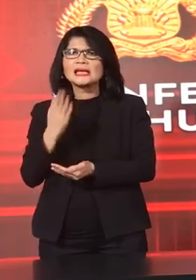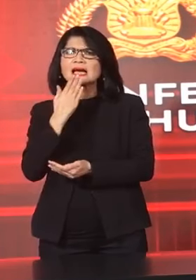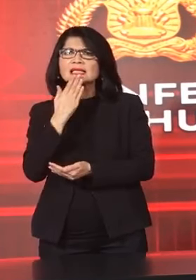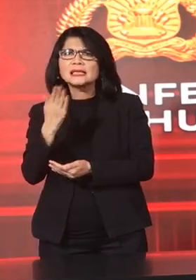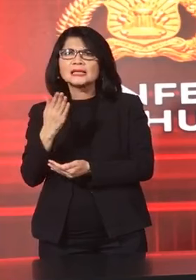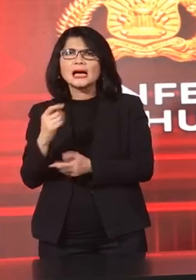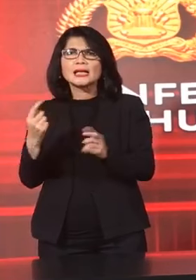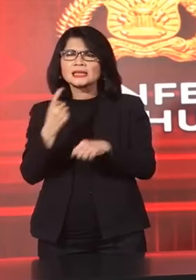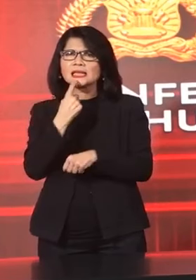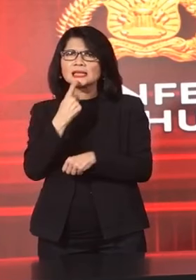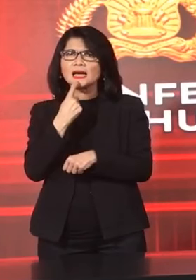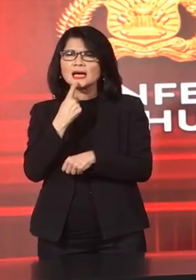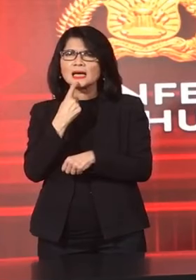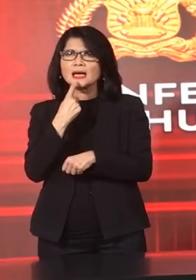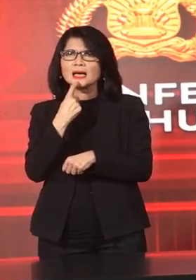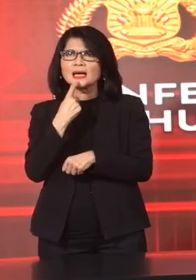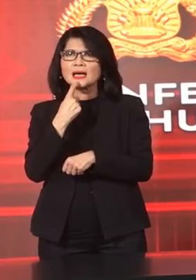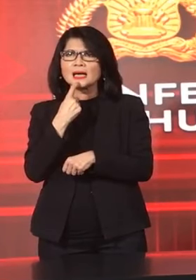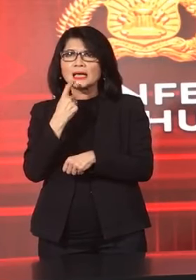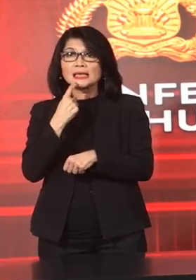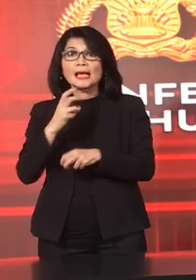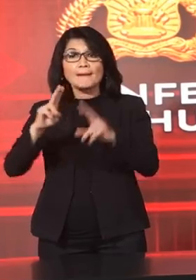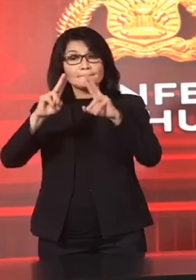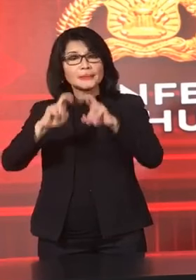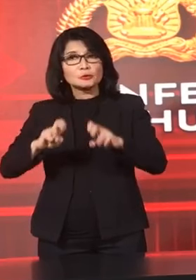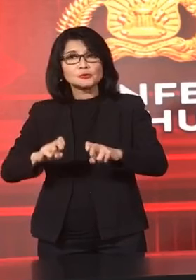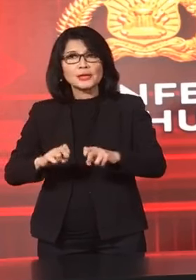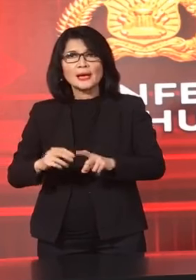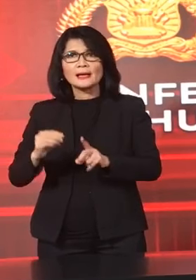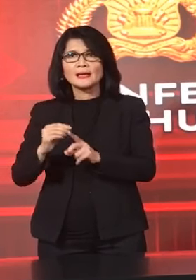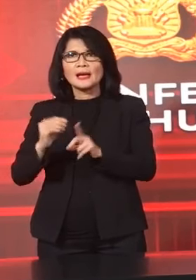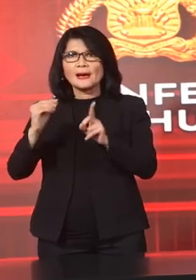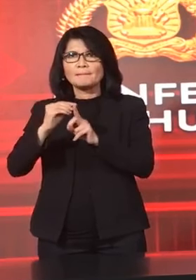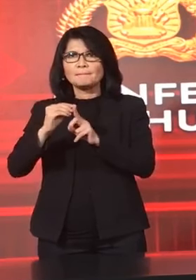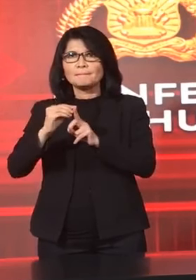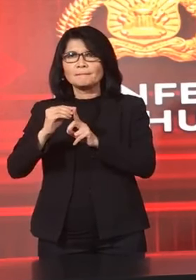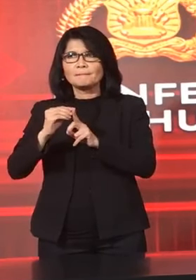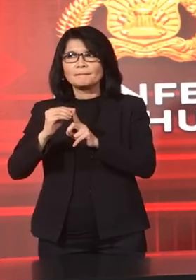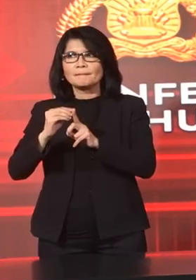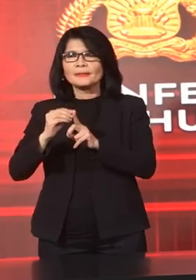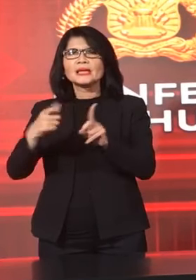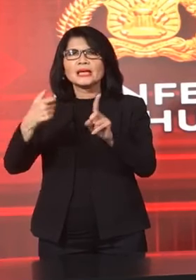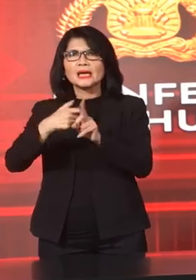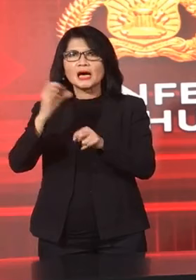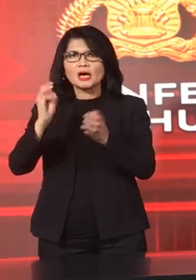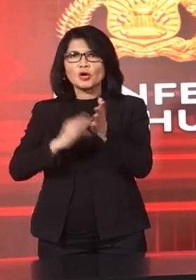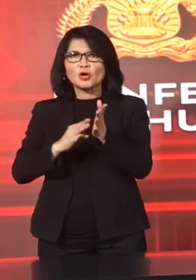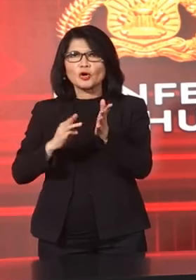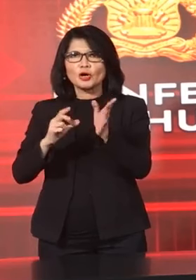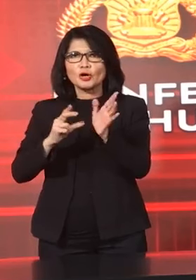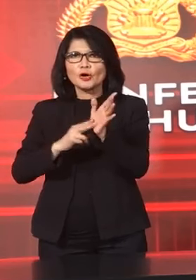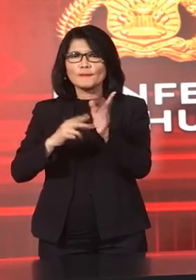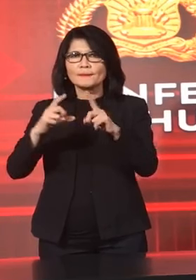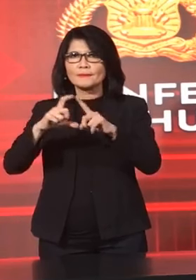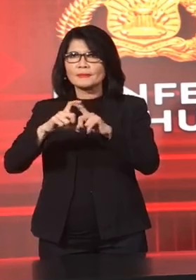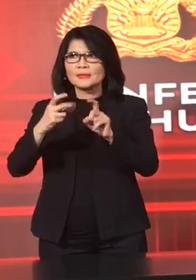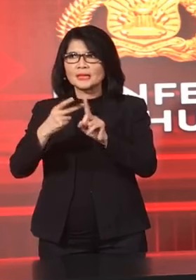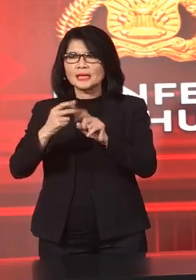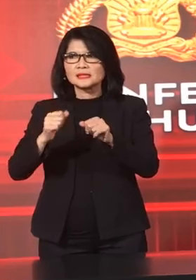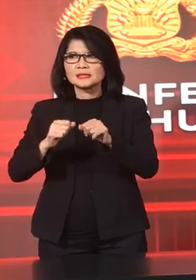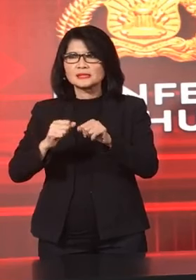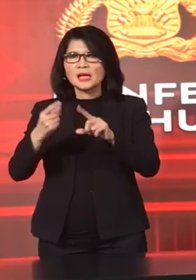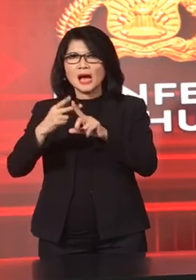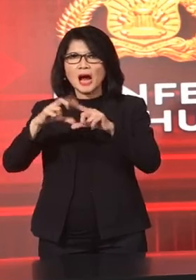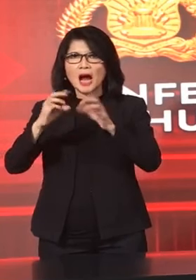Terkait dengan Penusuran BPATK Atau apa ya Yang Komnasam Pak Oh Komnasam Sudah